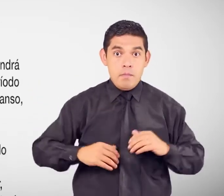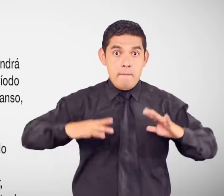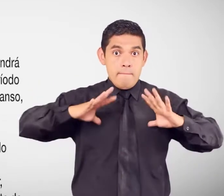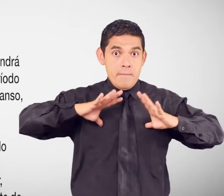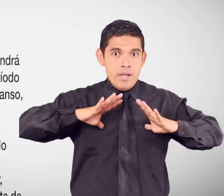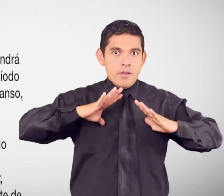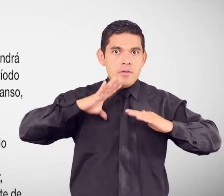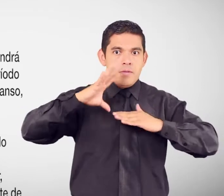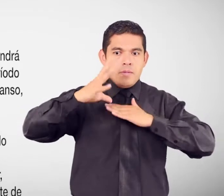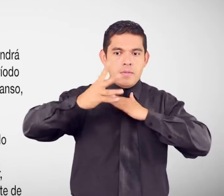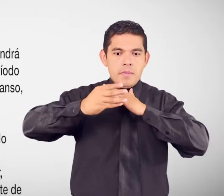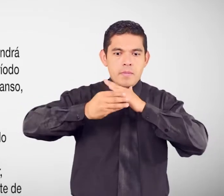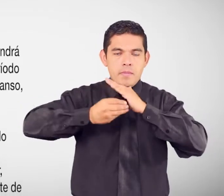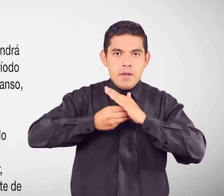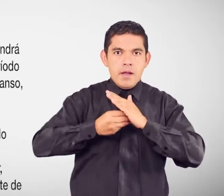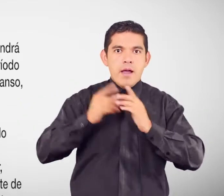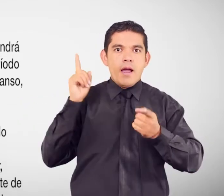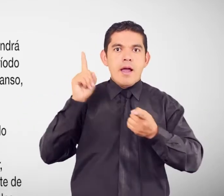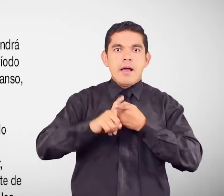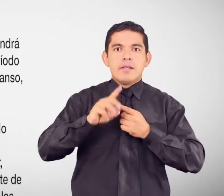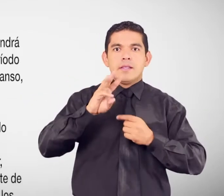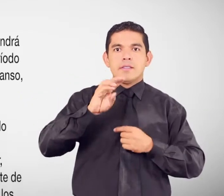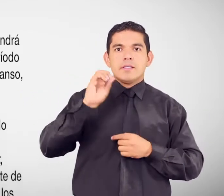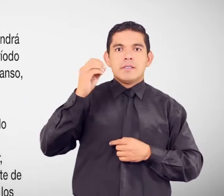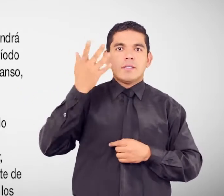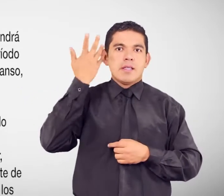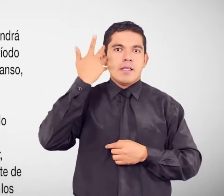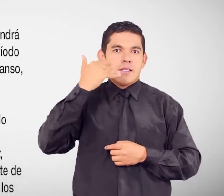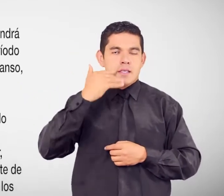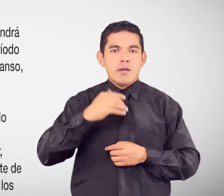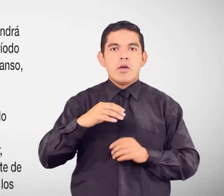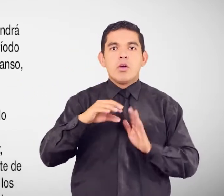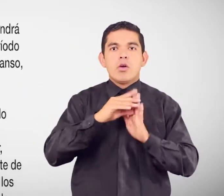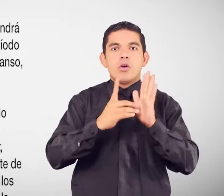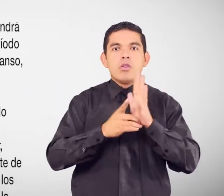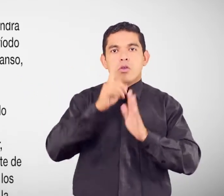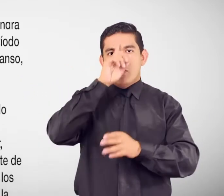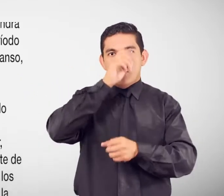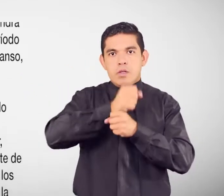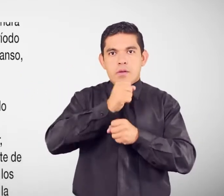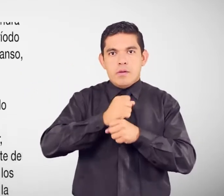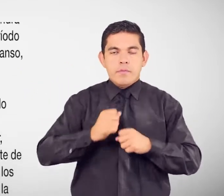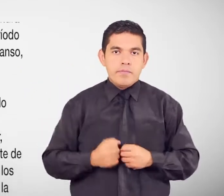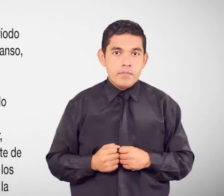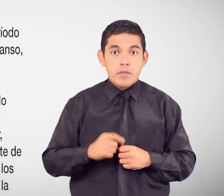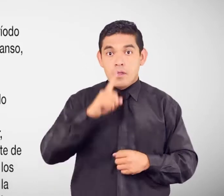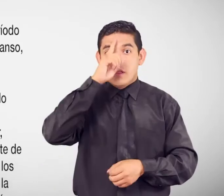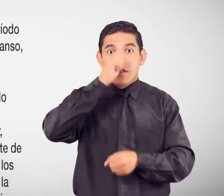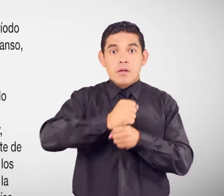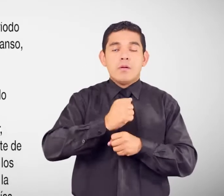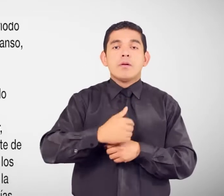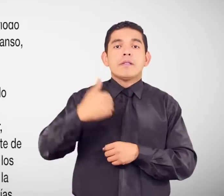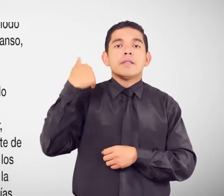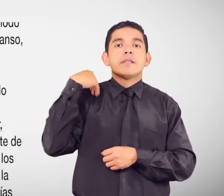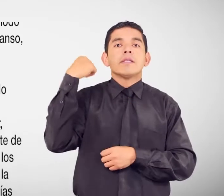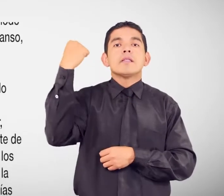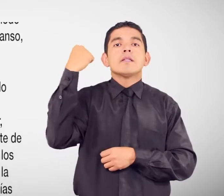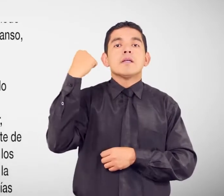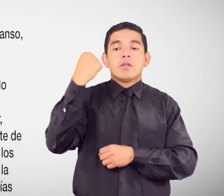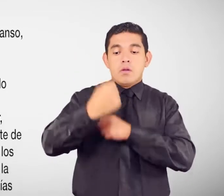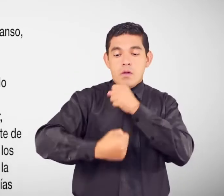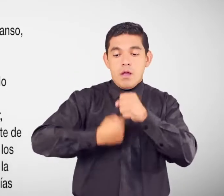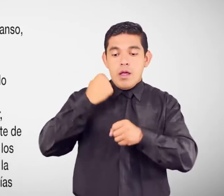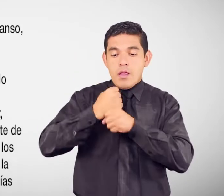Hasta por 60 días Código de trabajo Todo trabajador tendrá derecho A gozar anualmente de un periodo